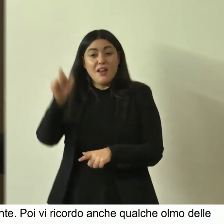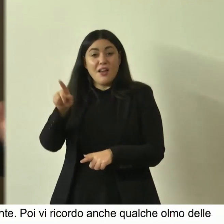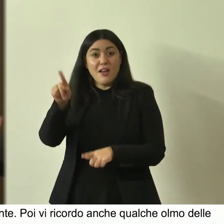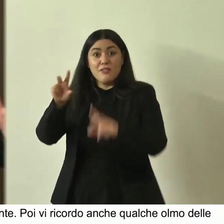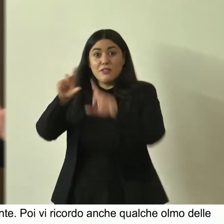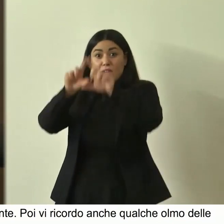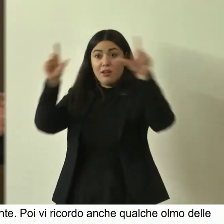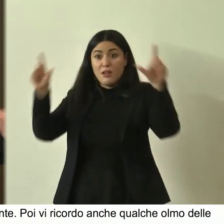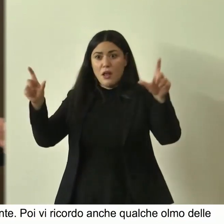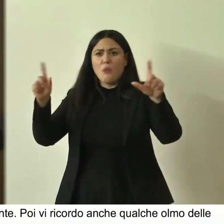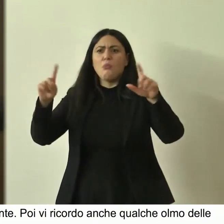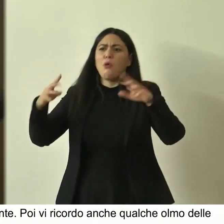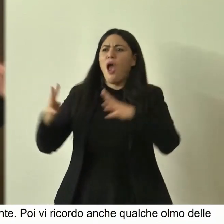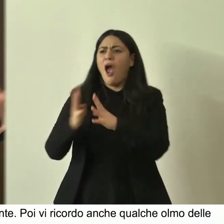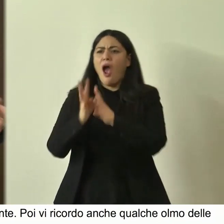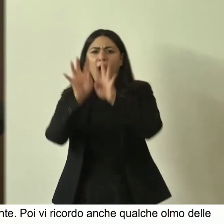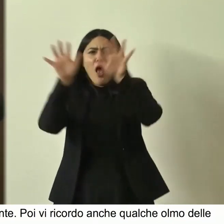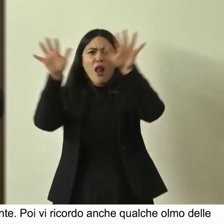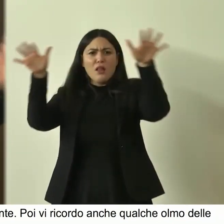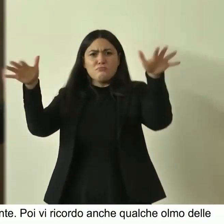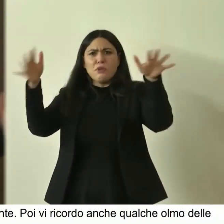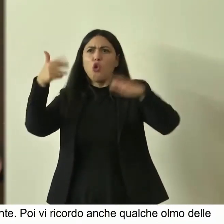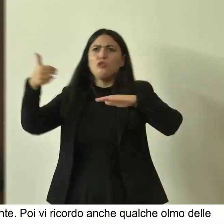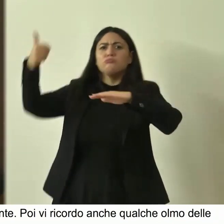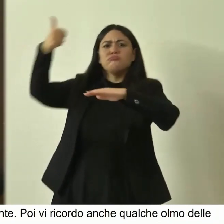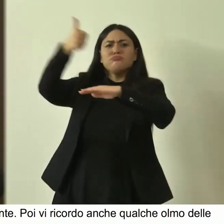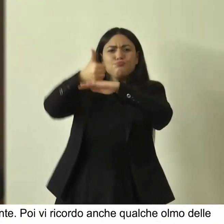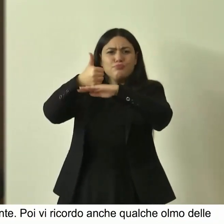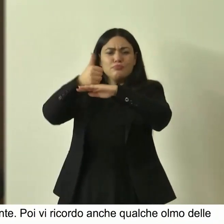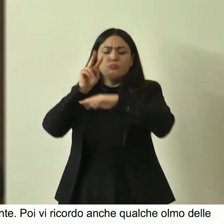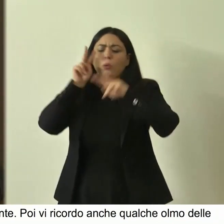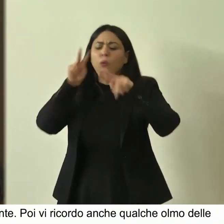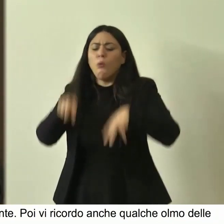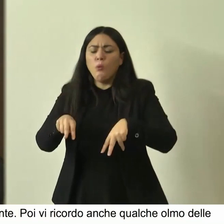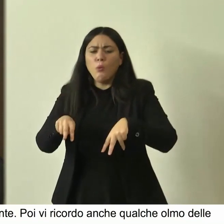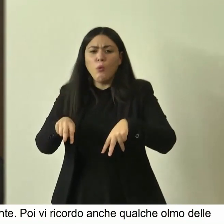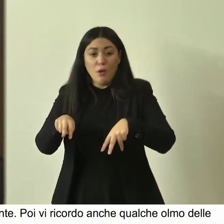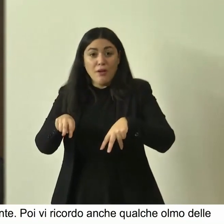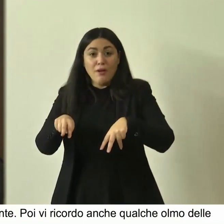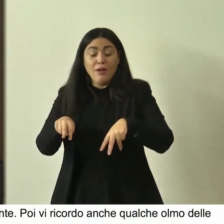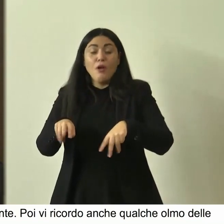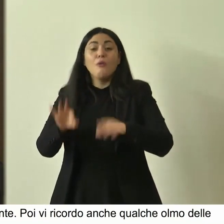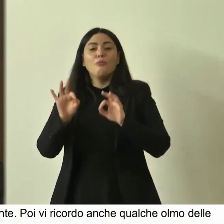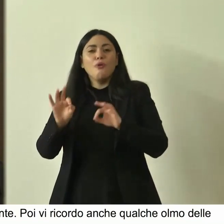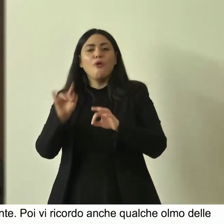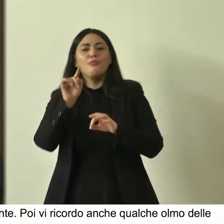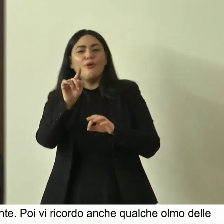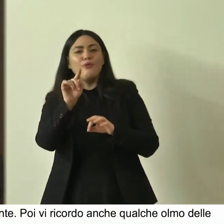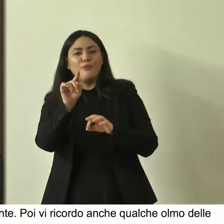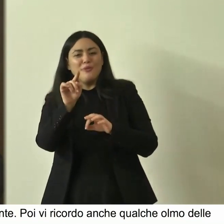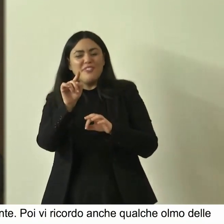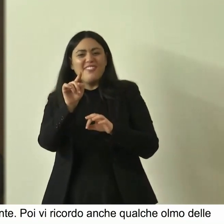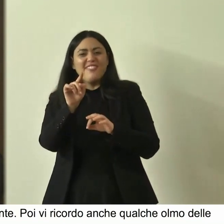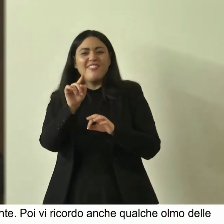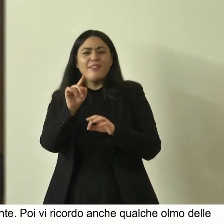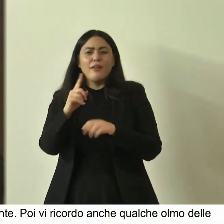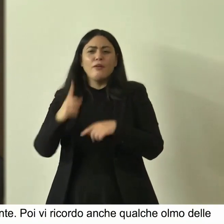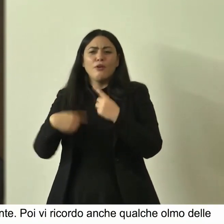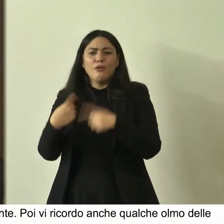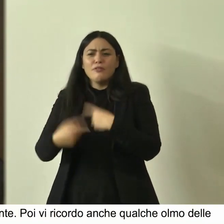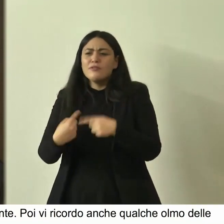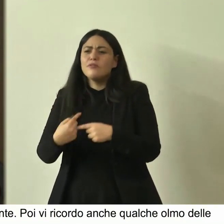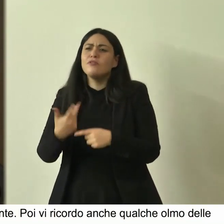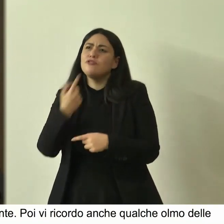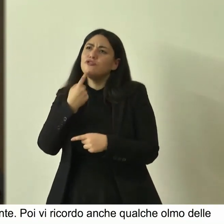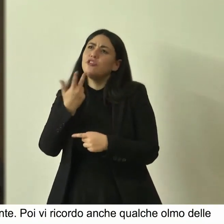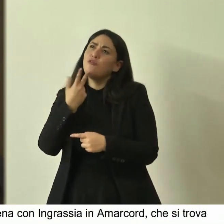cima un olmo altissimo ai bordi dell'aria ecco la scena è quella è su un olmo che questo di Ula continuamente voglio